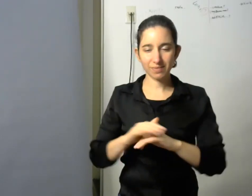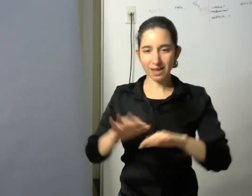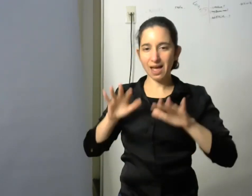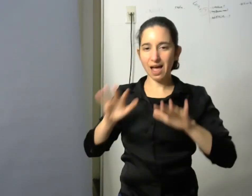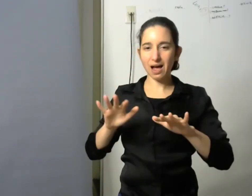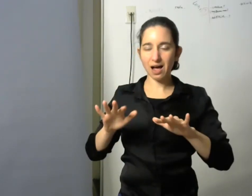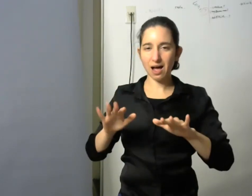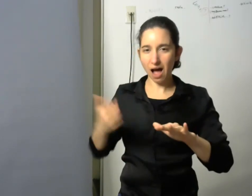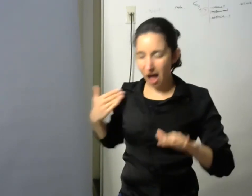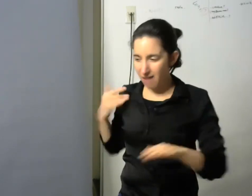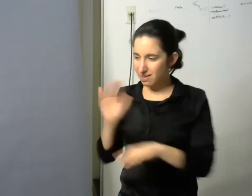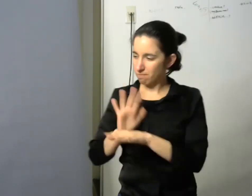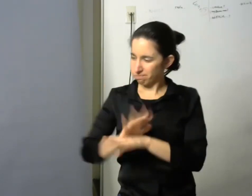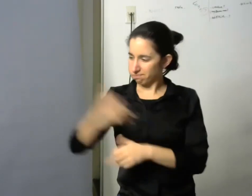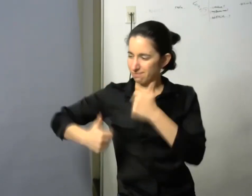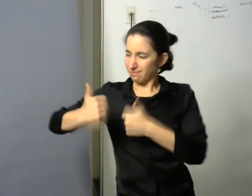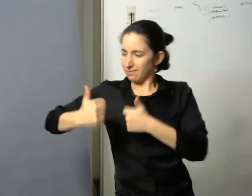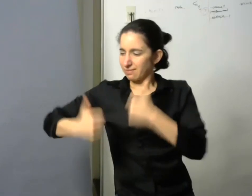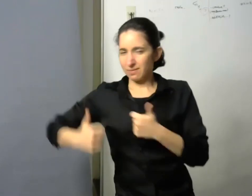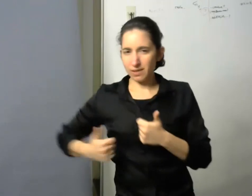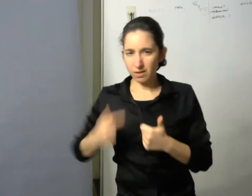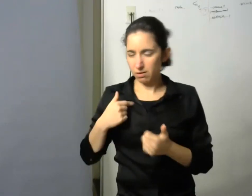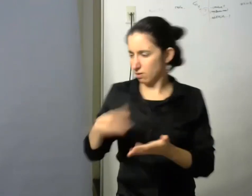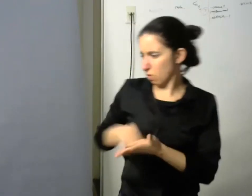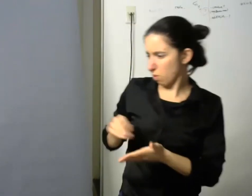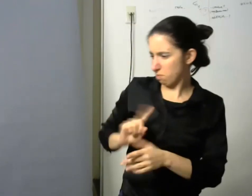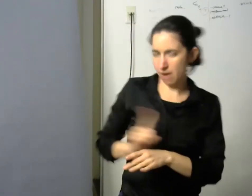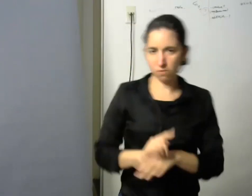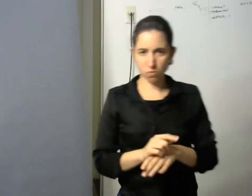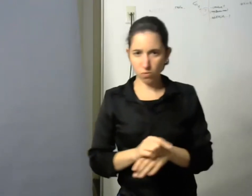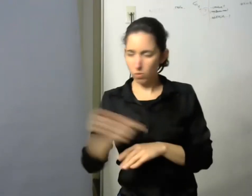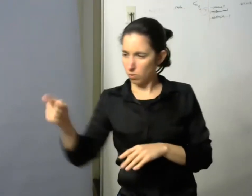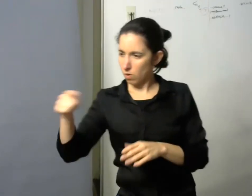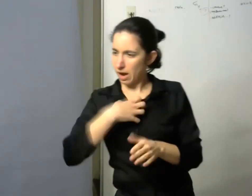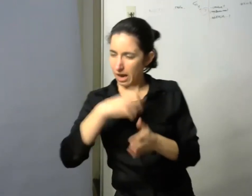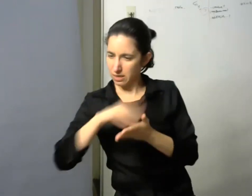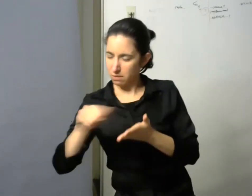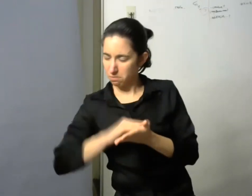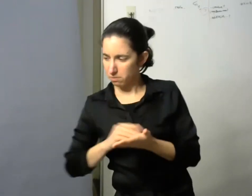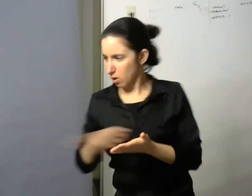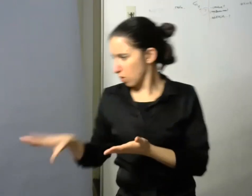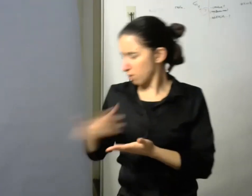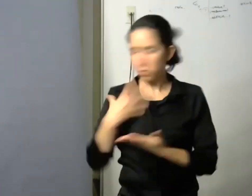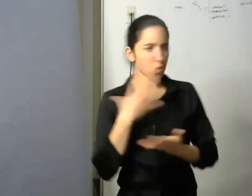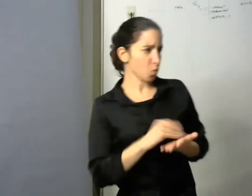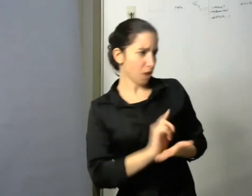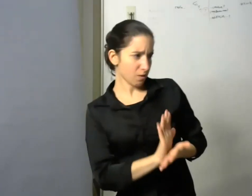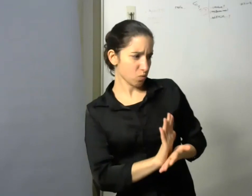muy fuerte no me permitían copiar de los apuntes que se iban tomando en clase no solamente con lectura labial